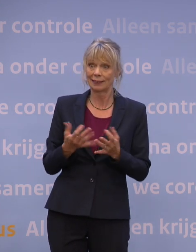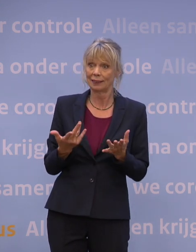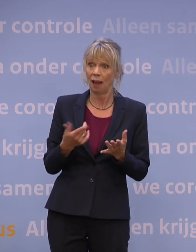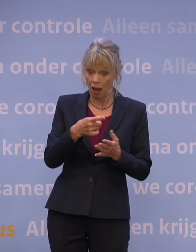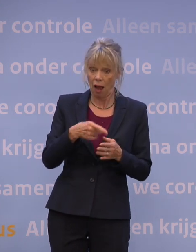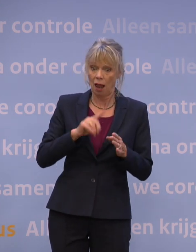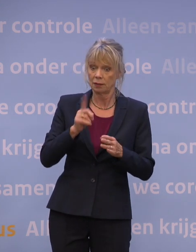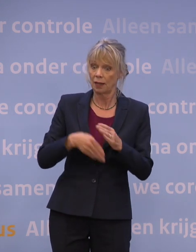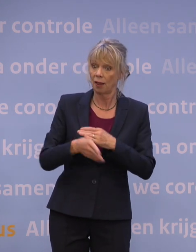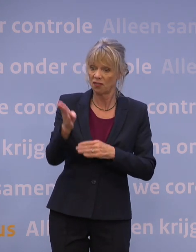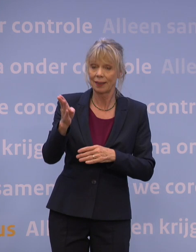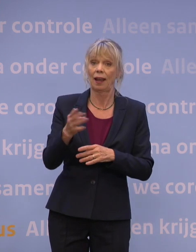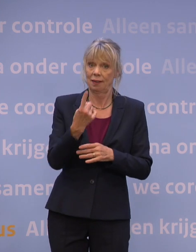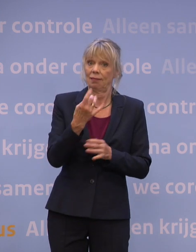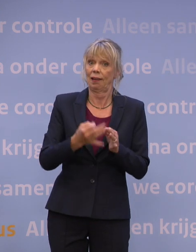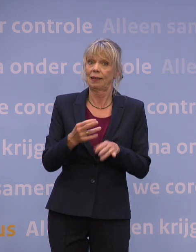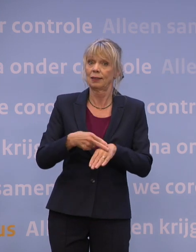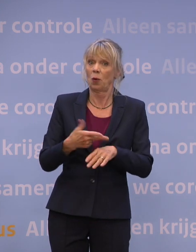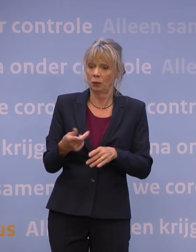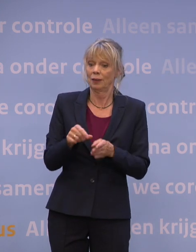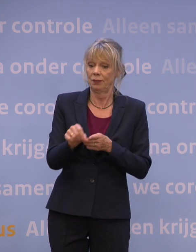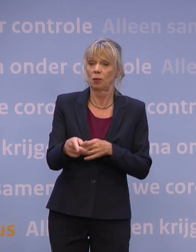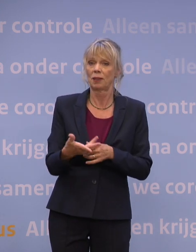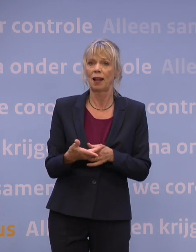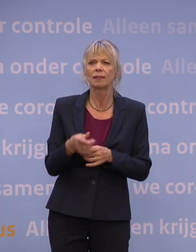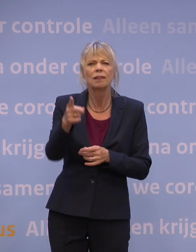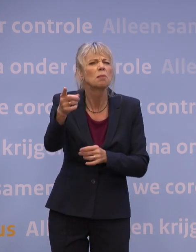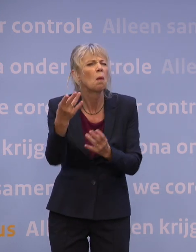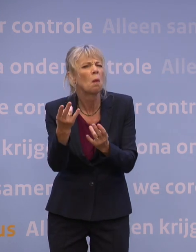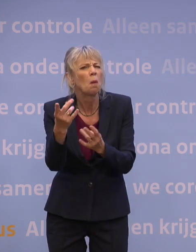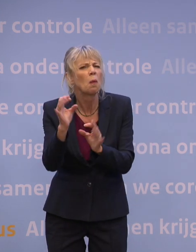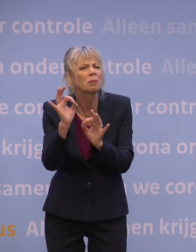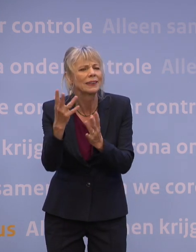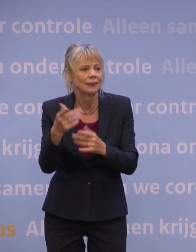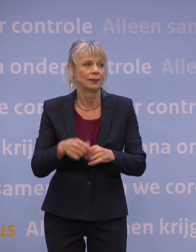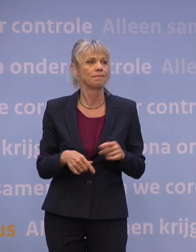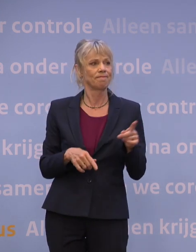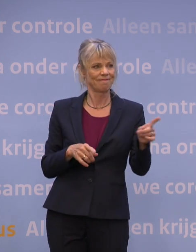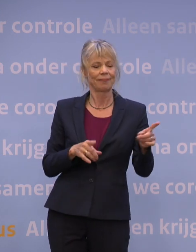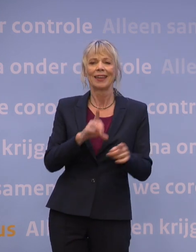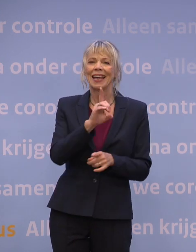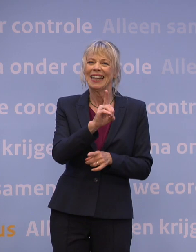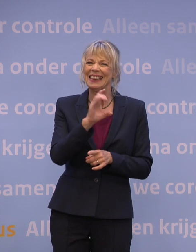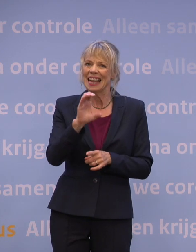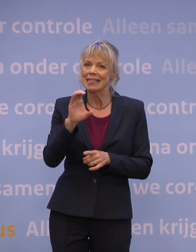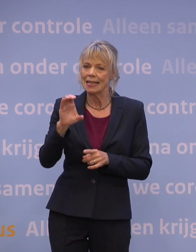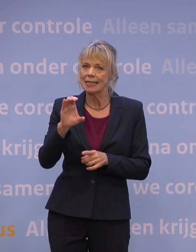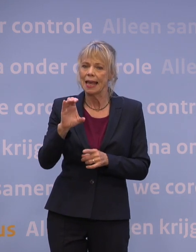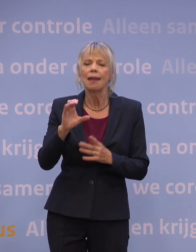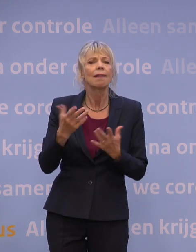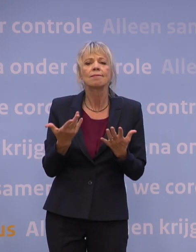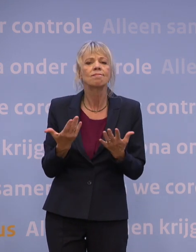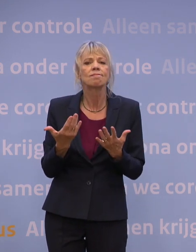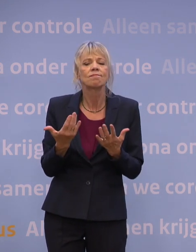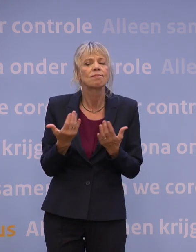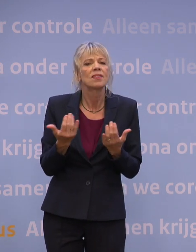één nodig. Ja, en hoe gaat dat in praktijk in'n werk? Nou kijk, allereerst, wanneer en waar is dat DCC nodig? Ik denk dat dat belangrijk is, dus waar heb je eigenlijk dat